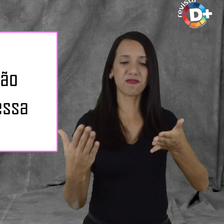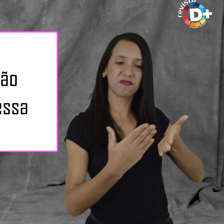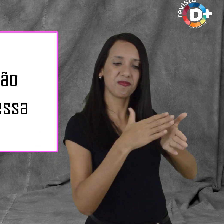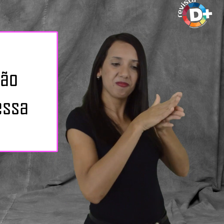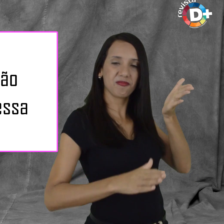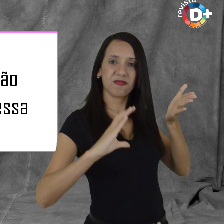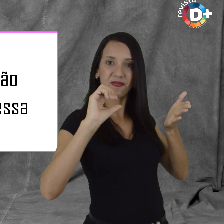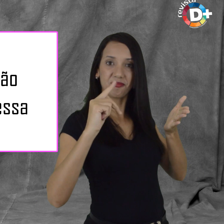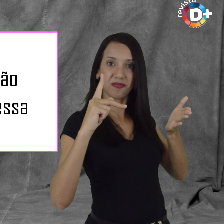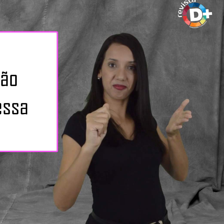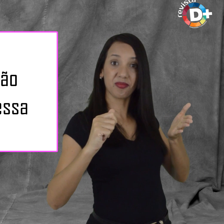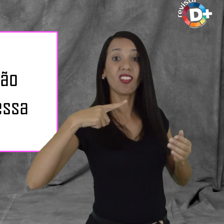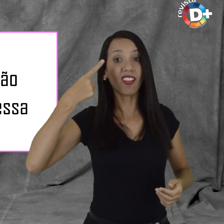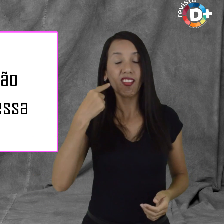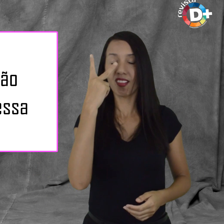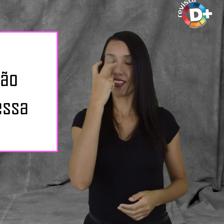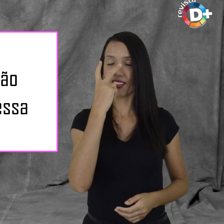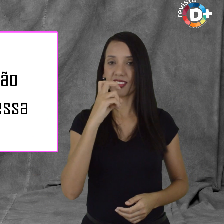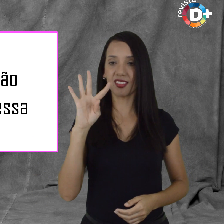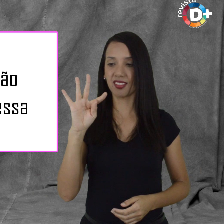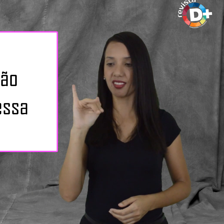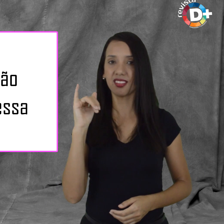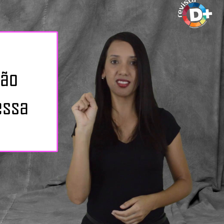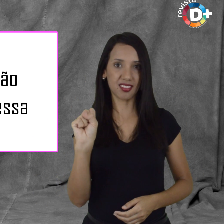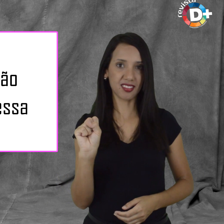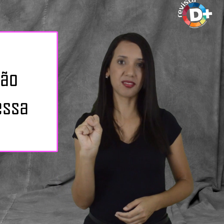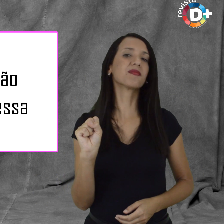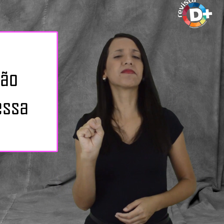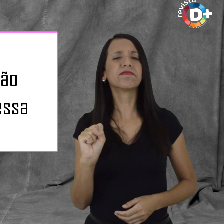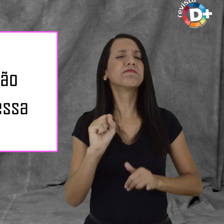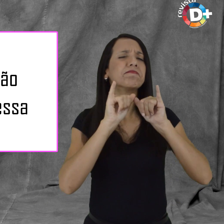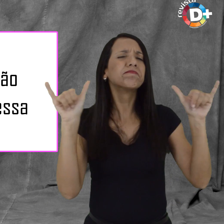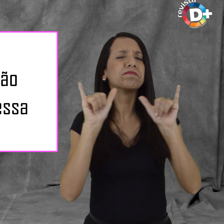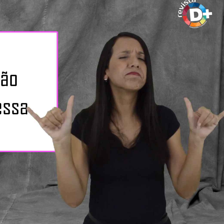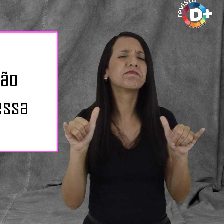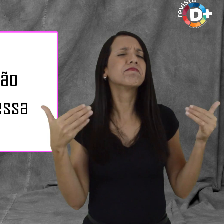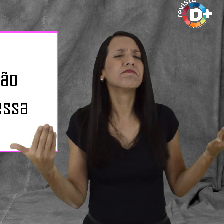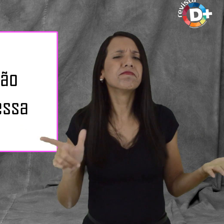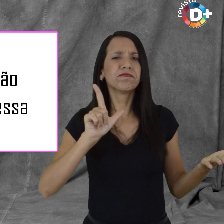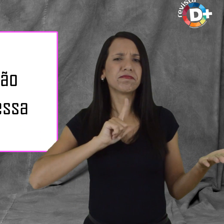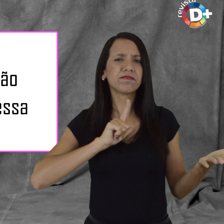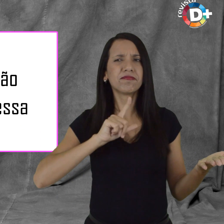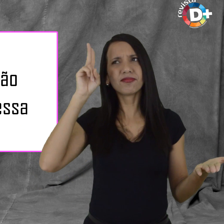divulgada e cega, Thais Martinez, nos contou a seguinte passagem de sua história de vida.